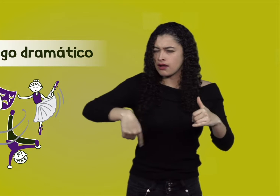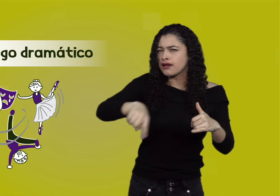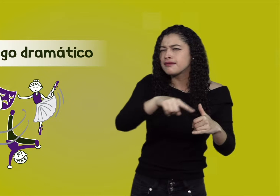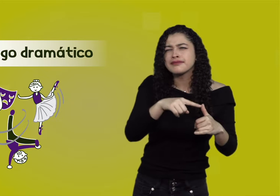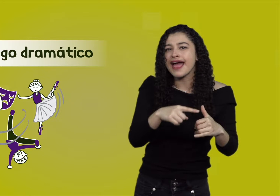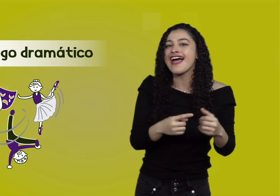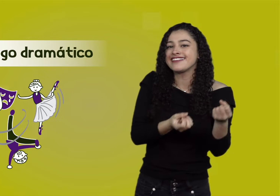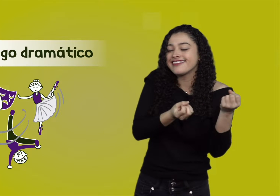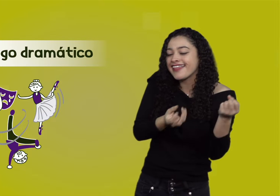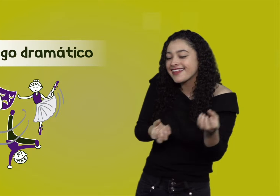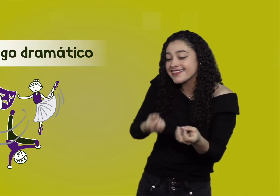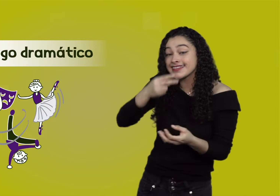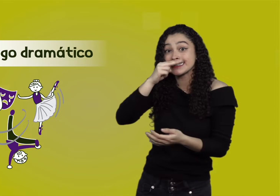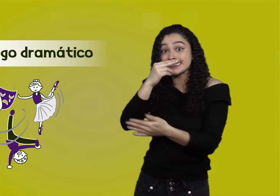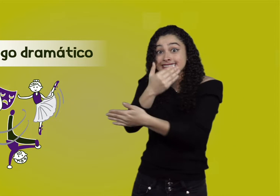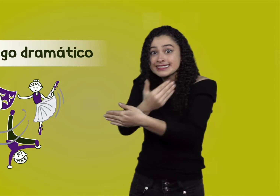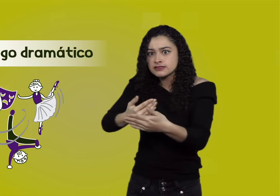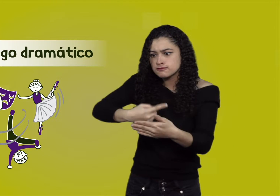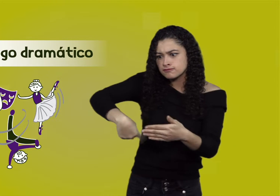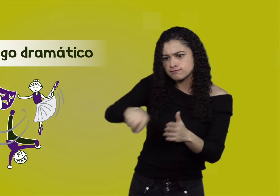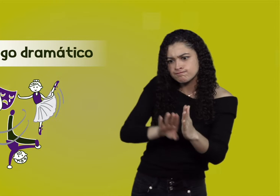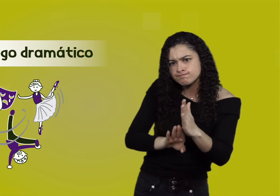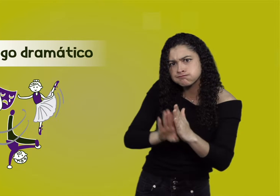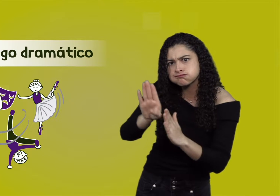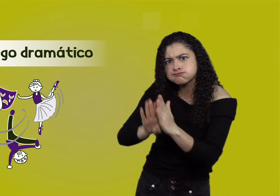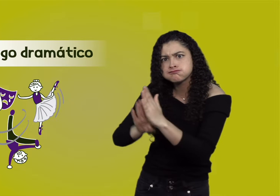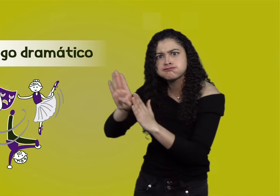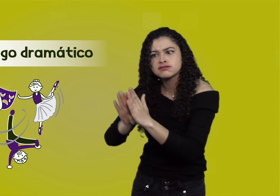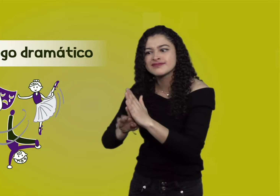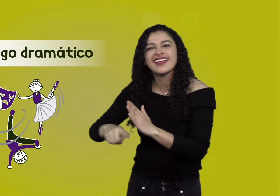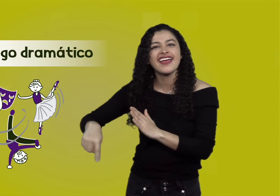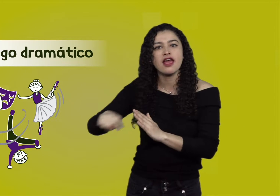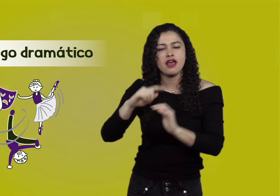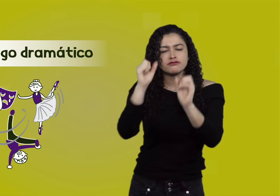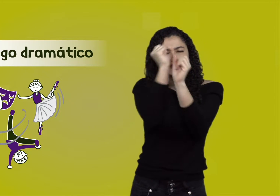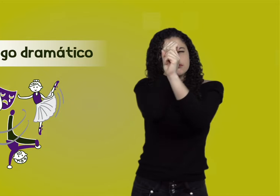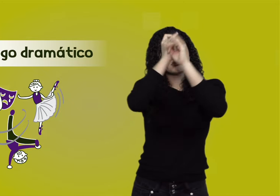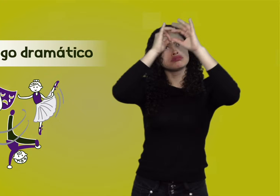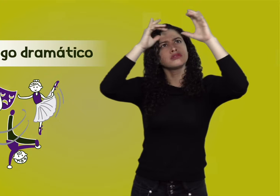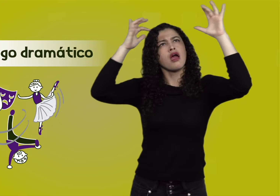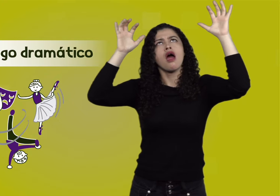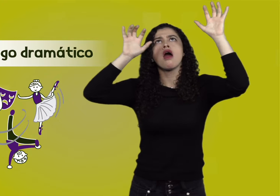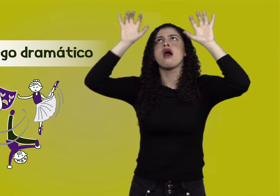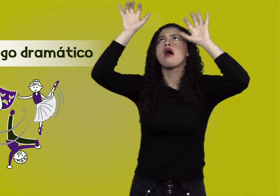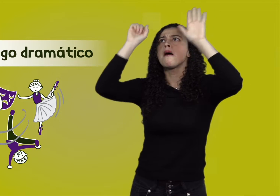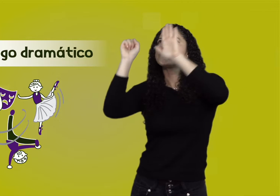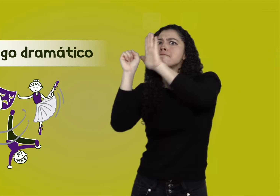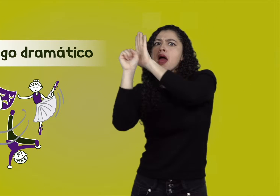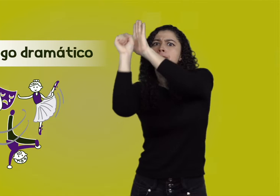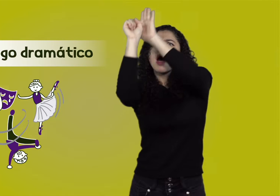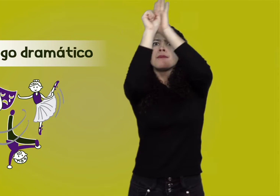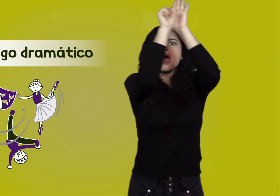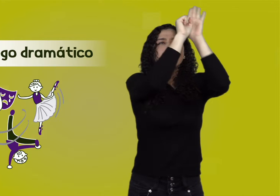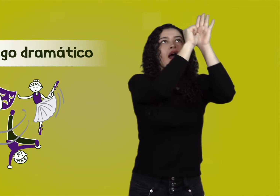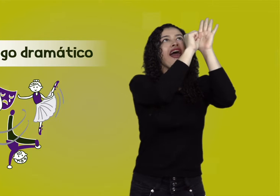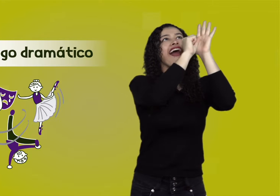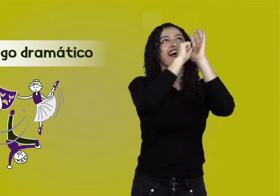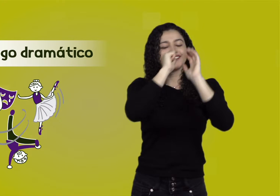El juego dramático permite desarrollar el pensamiento simbólico y diferentes habilidades de comunicación,